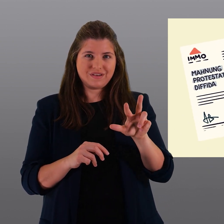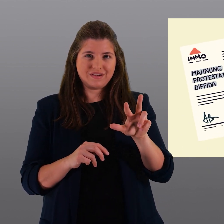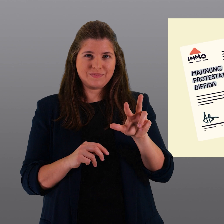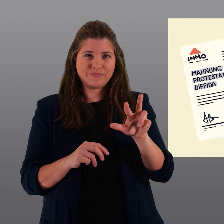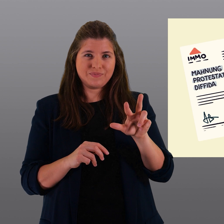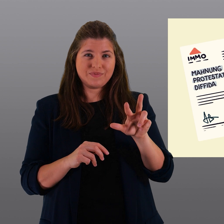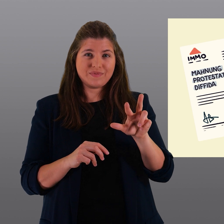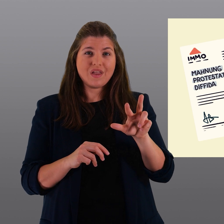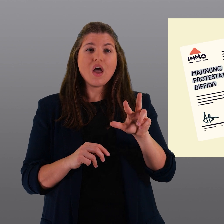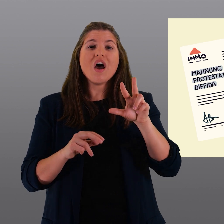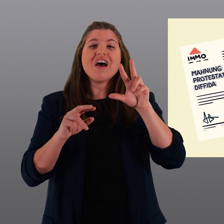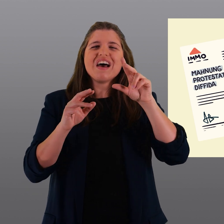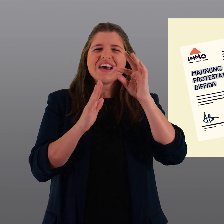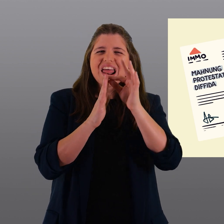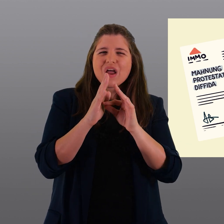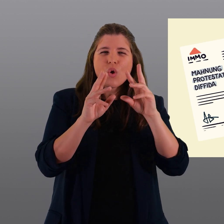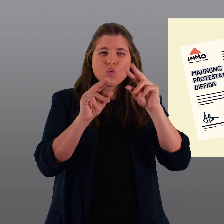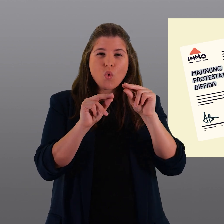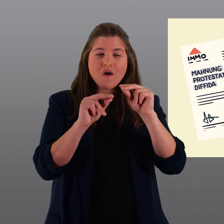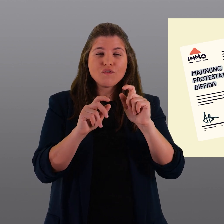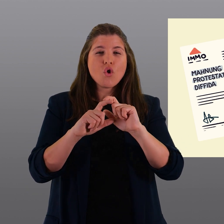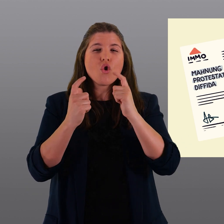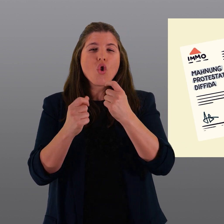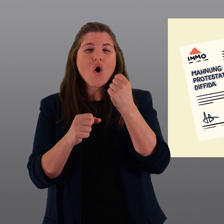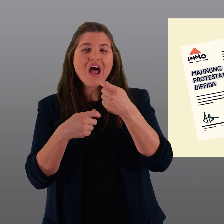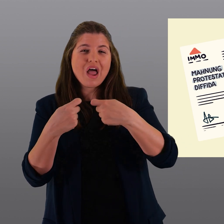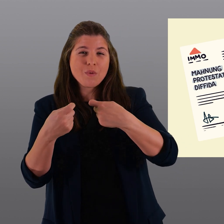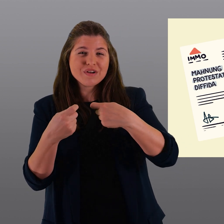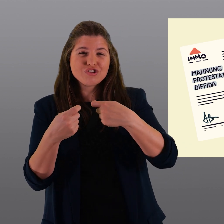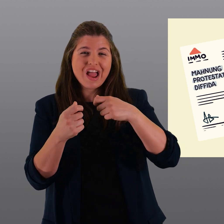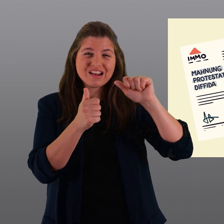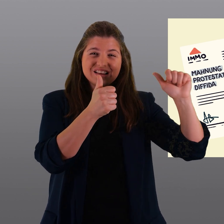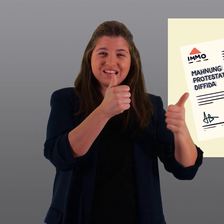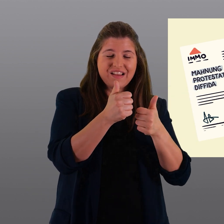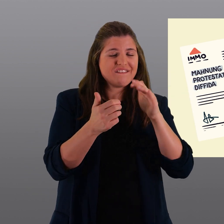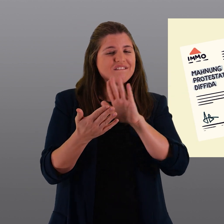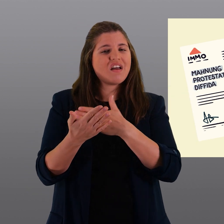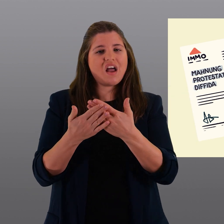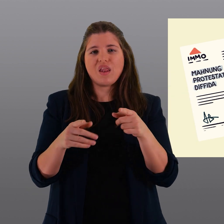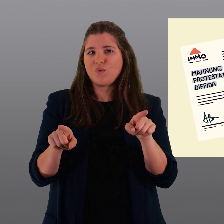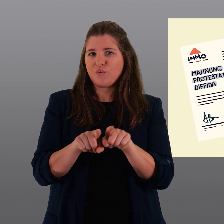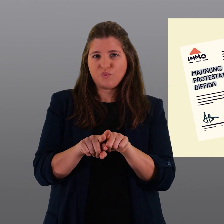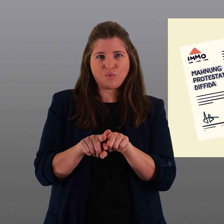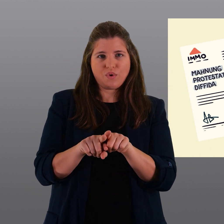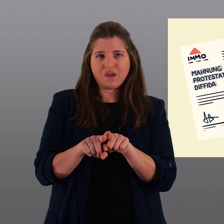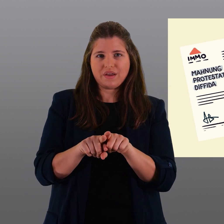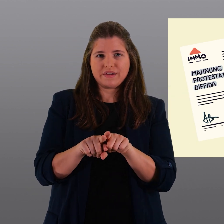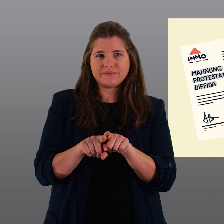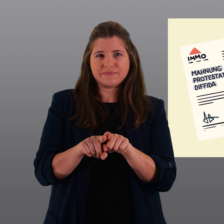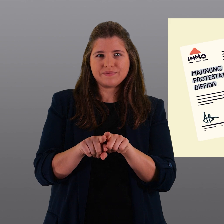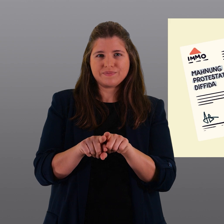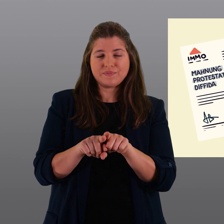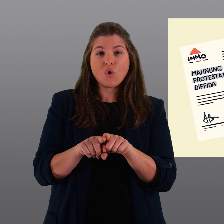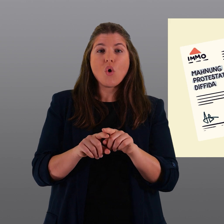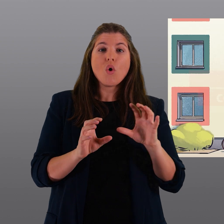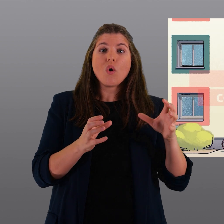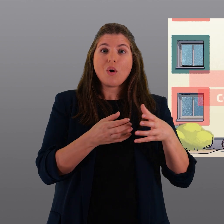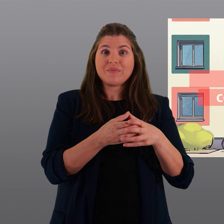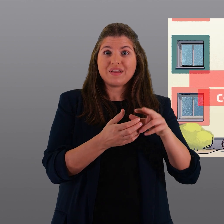giorni. Le nuove regole si applicheranno anche alla sublocazione di locali commerciali. Per il